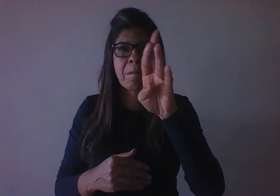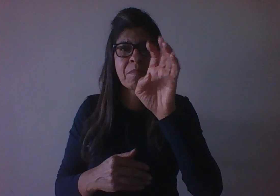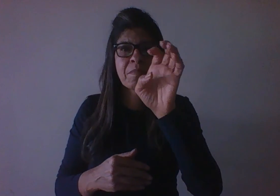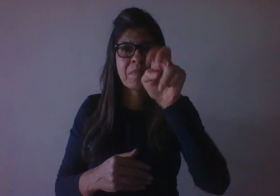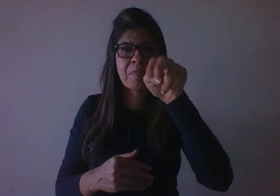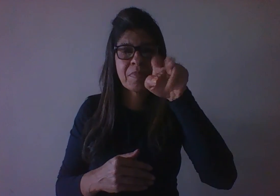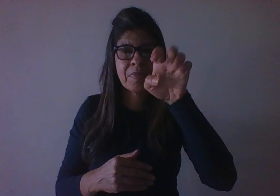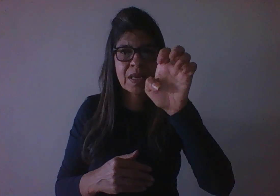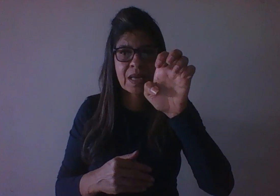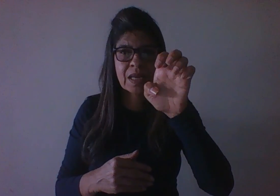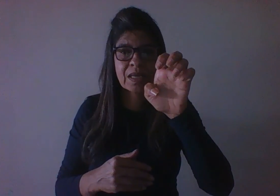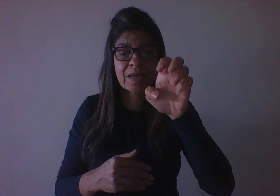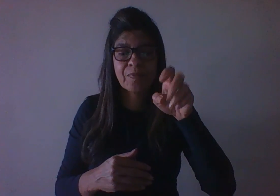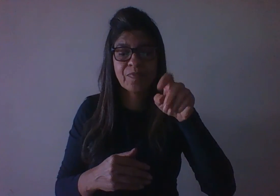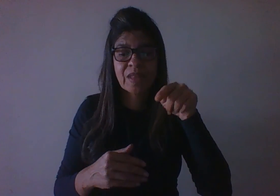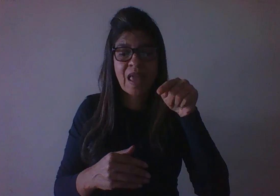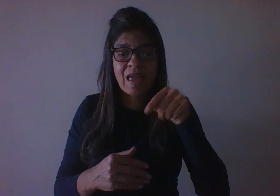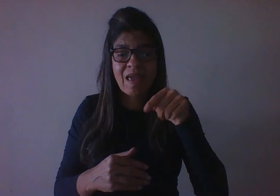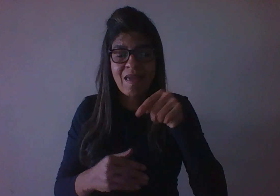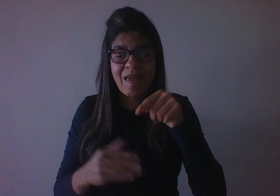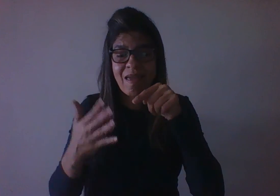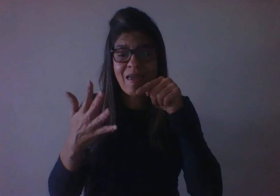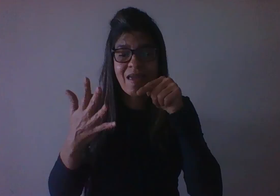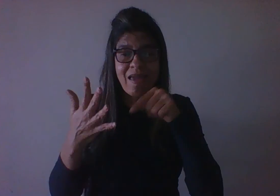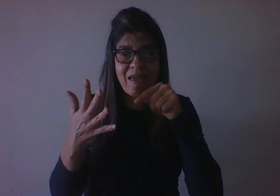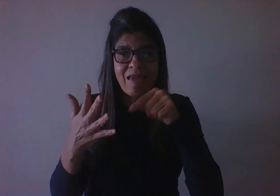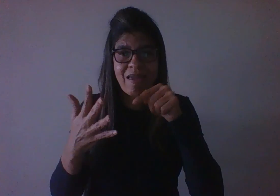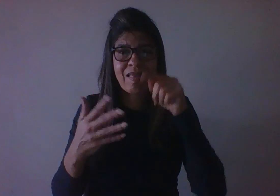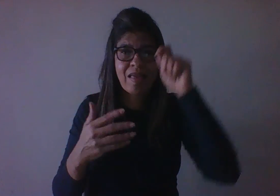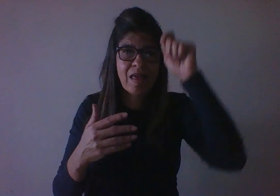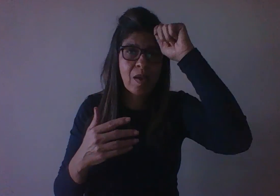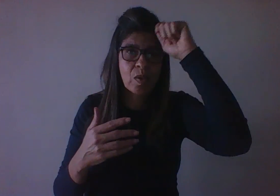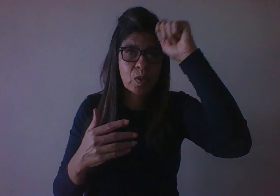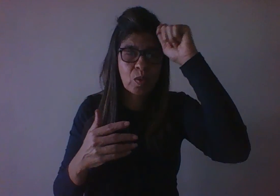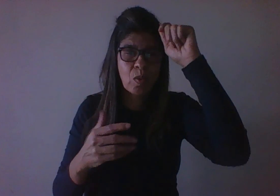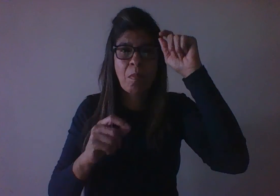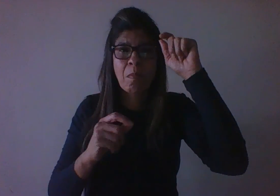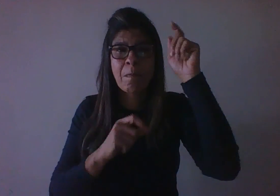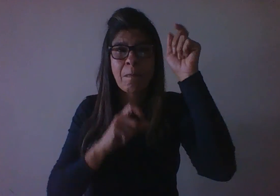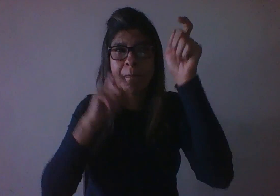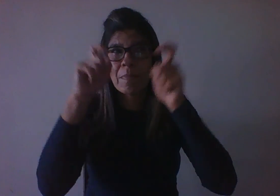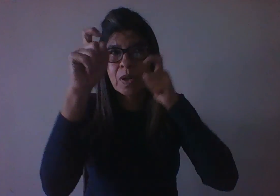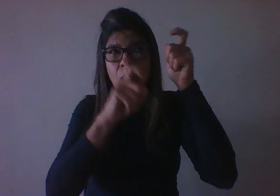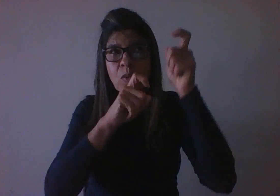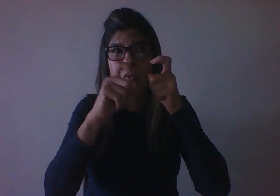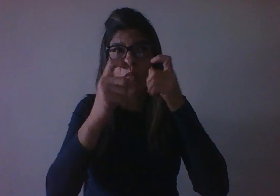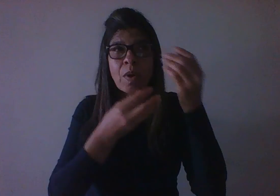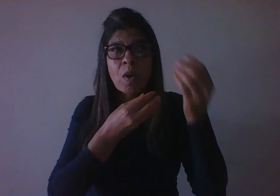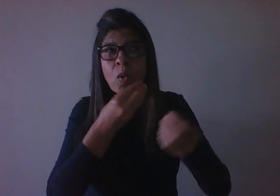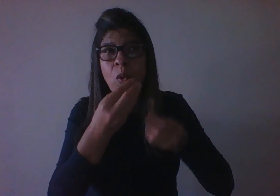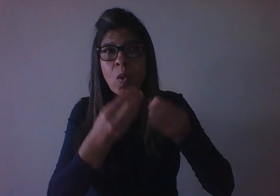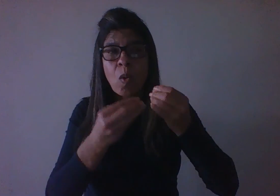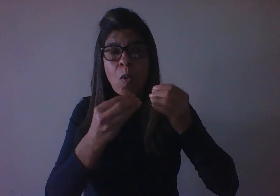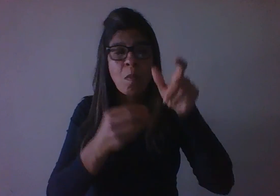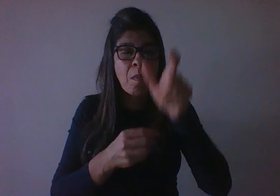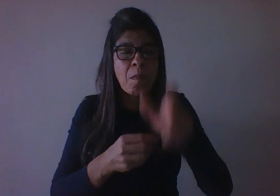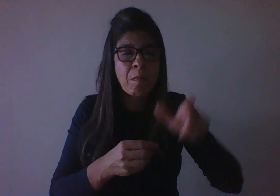desenvolvimento, pois reforça a ênfase nas características biopsicológicas da pessoa em desenvolvimento. Então,